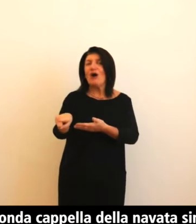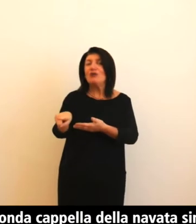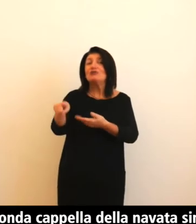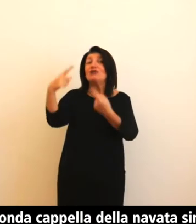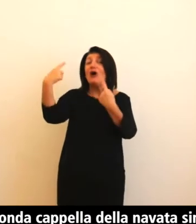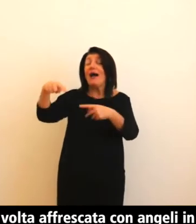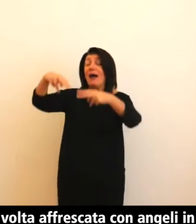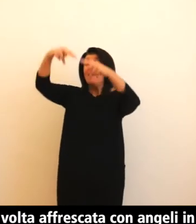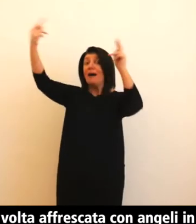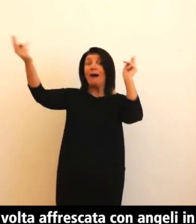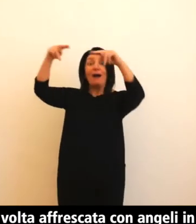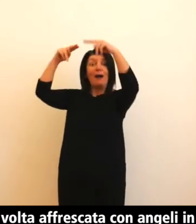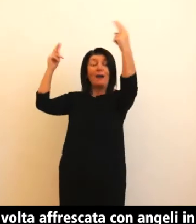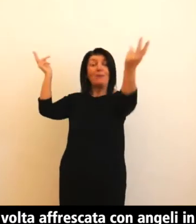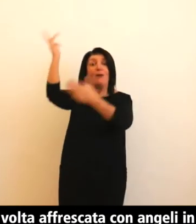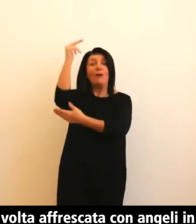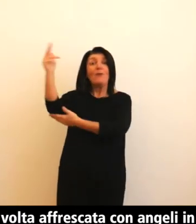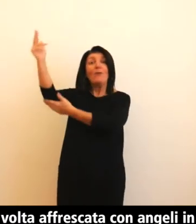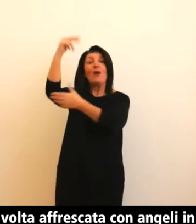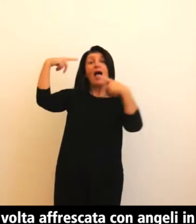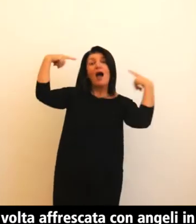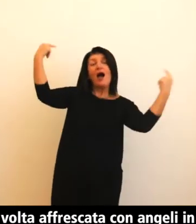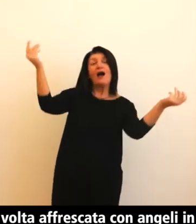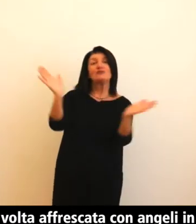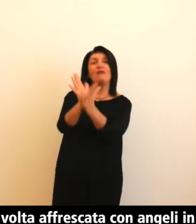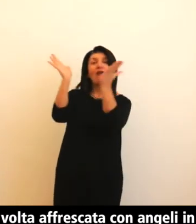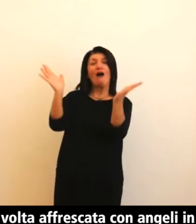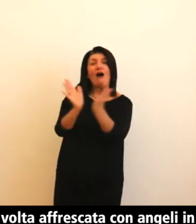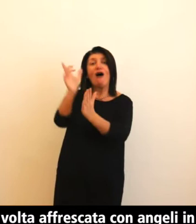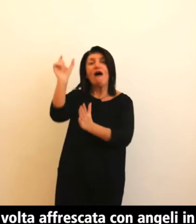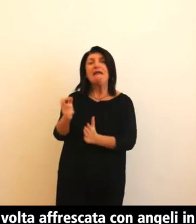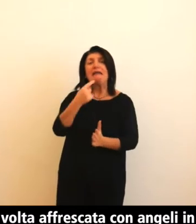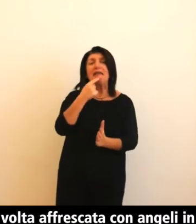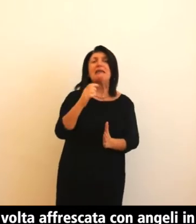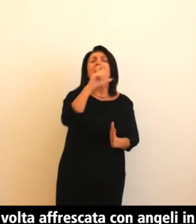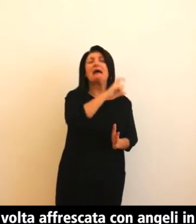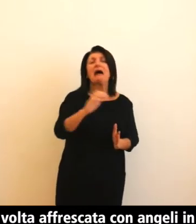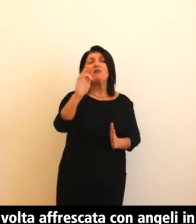affrescata con Angeli in Gloria da Carlo Francesco Nuvolone 1609